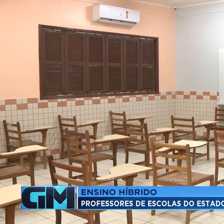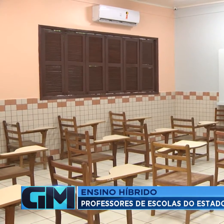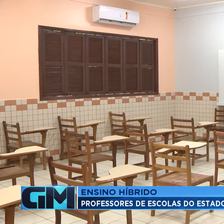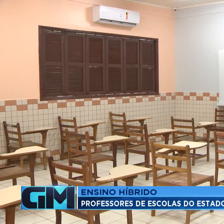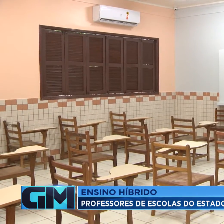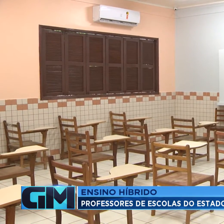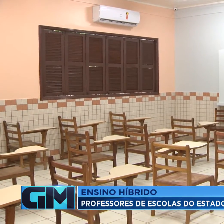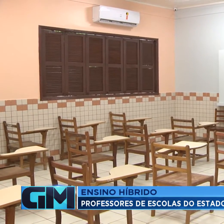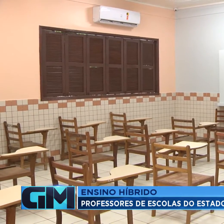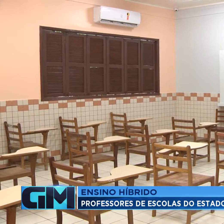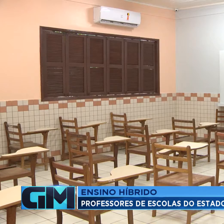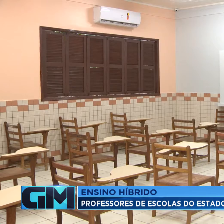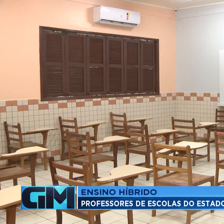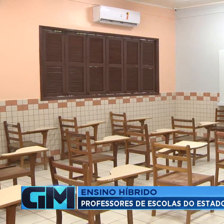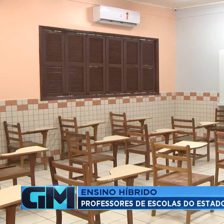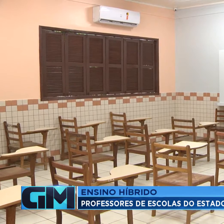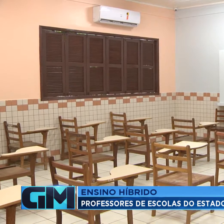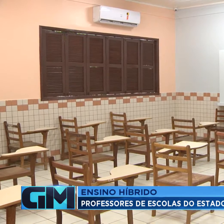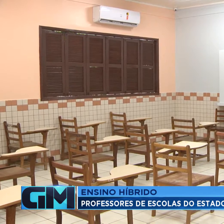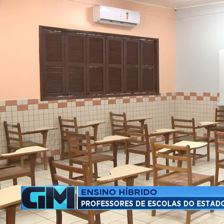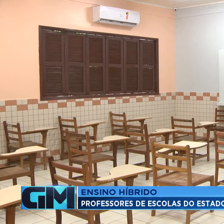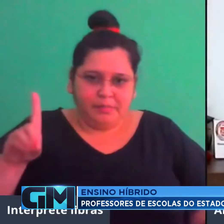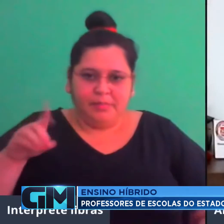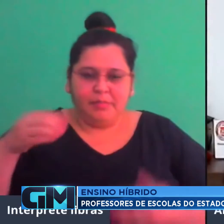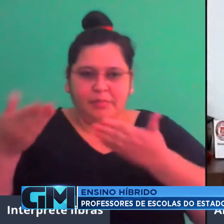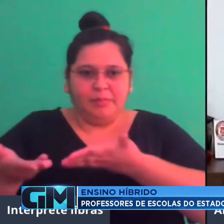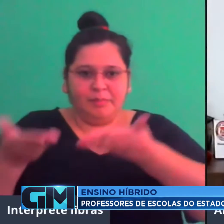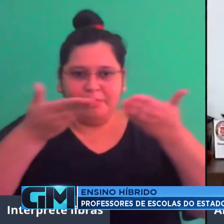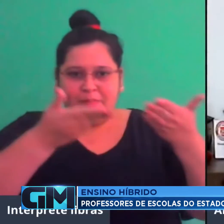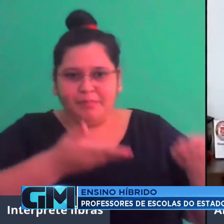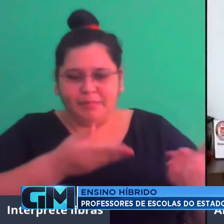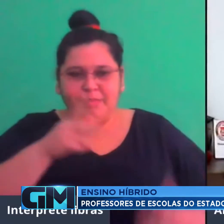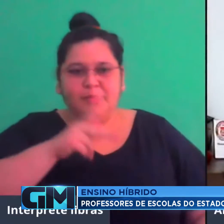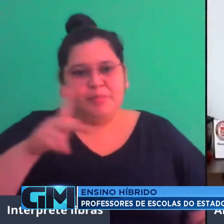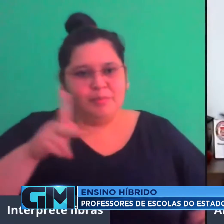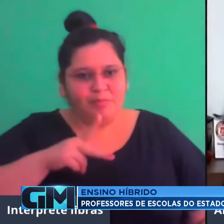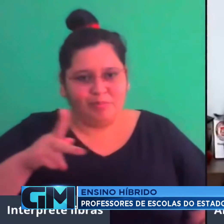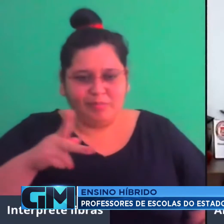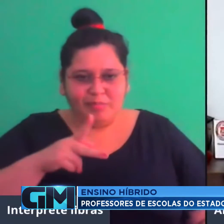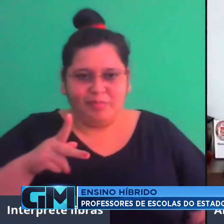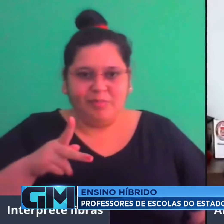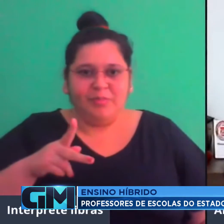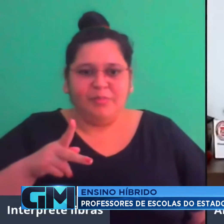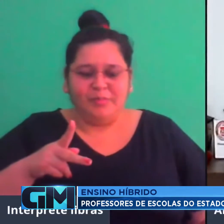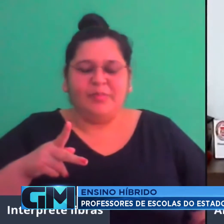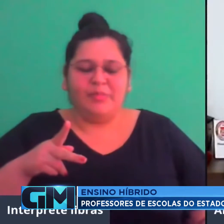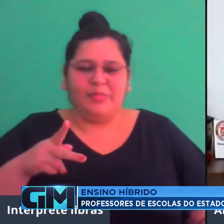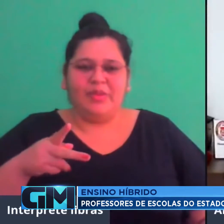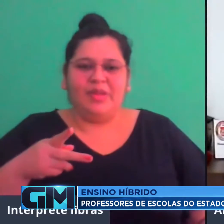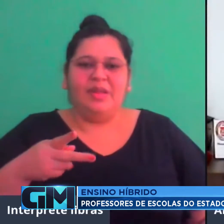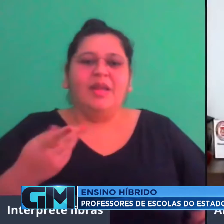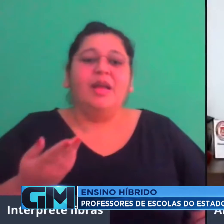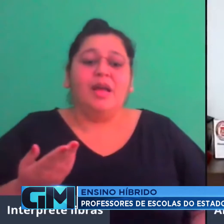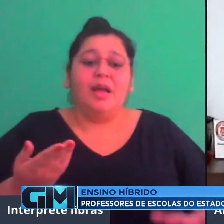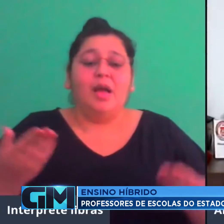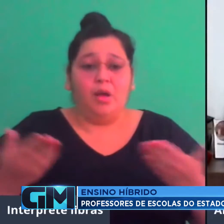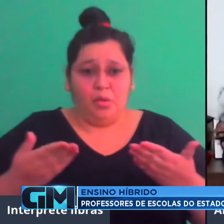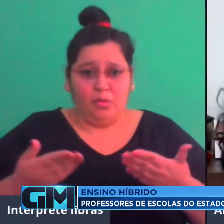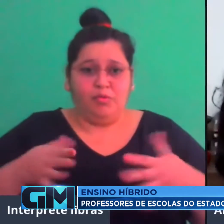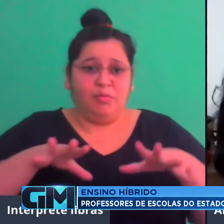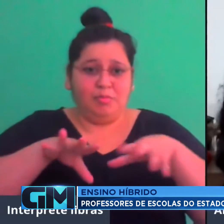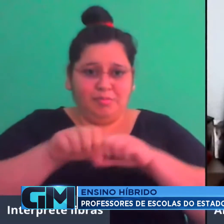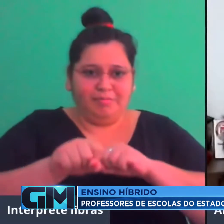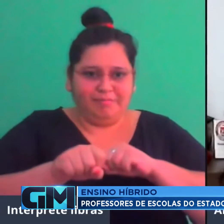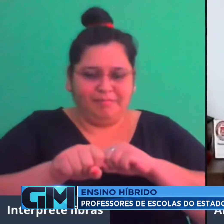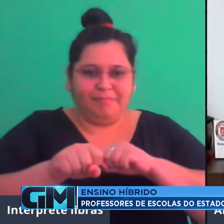ciclos formativos e de mentoria nas escolas, a pasta promove uma série de lives com especialistas locais e de fora do